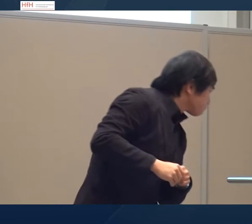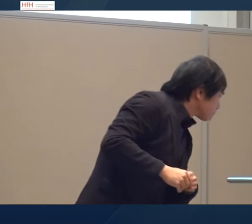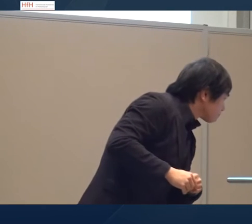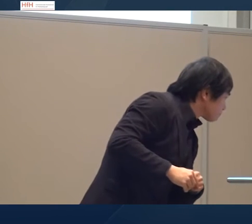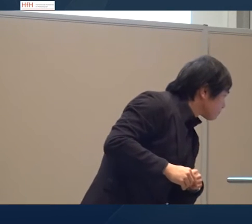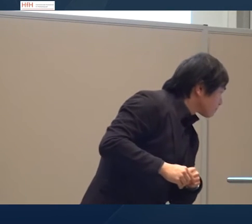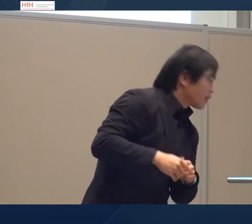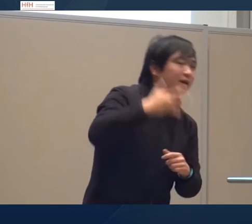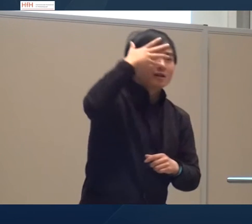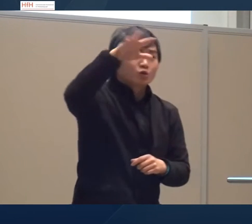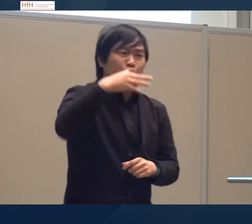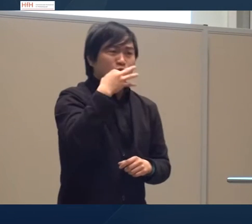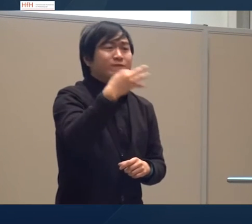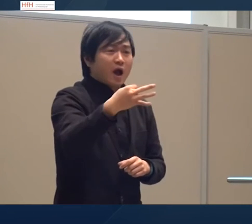zum Beispiel eine rhetorische Frage?